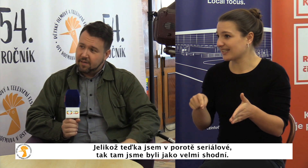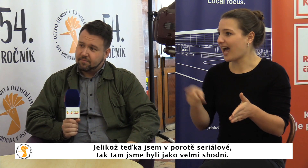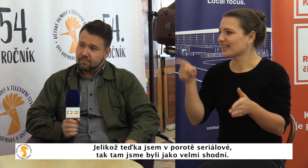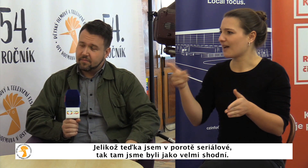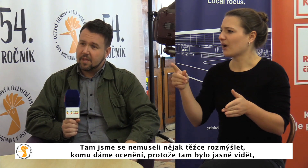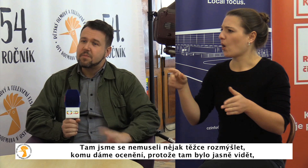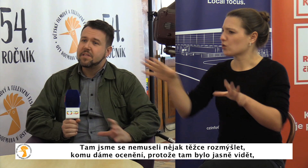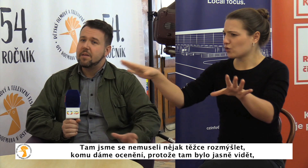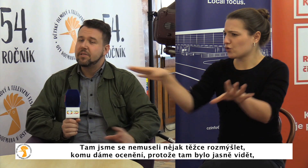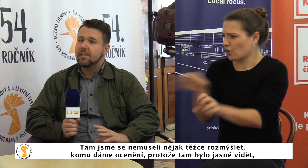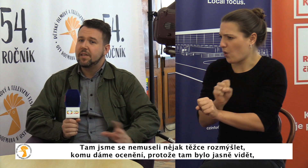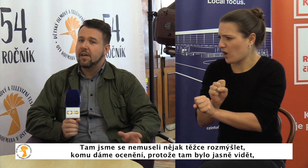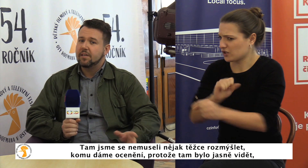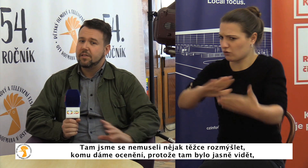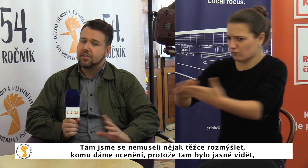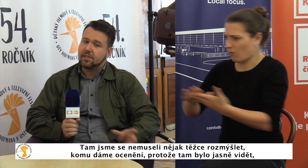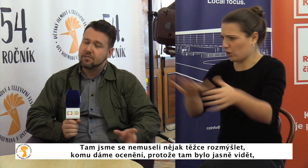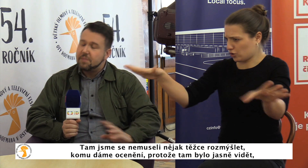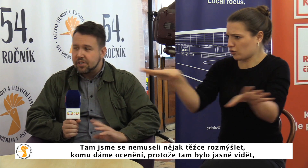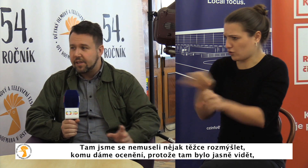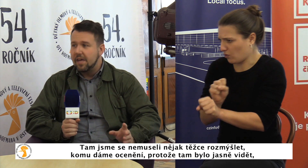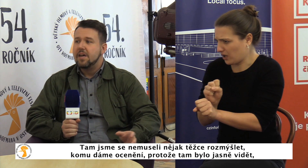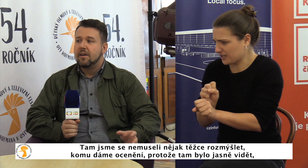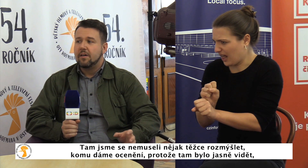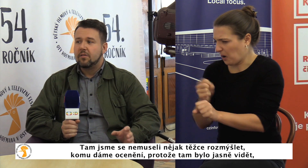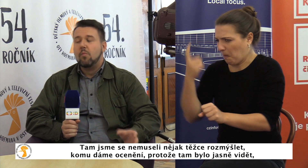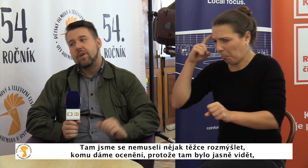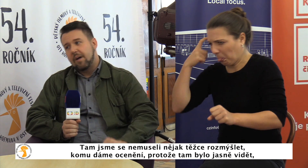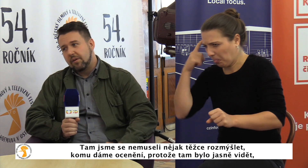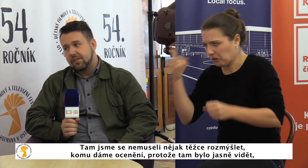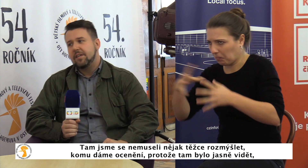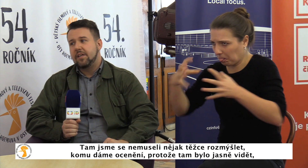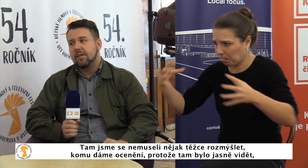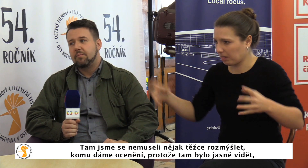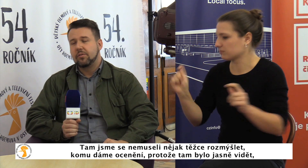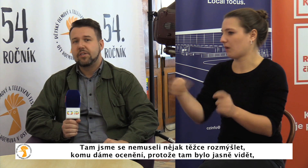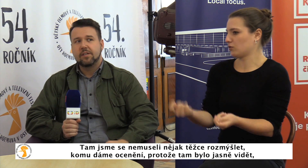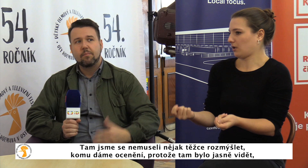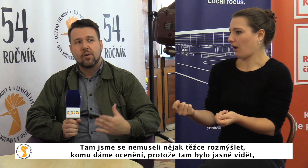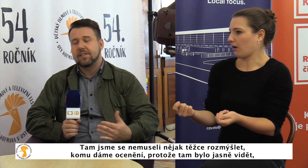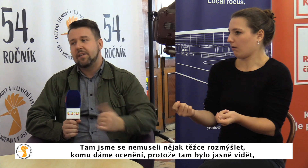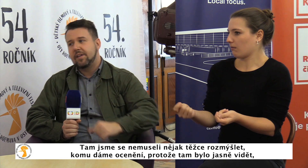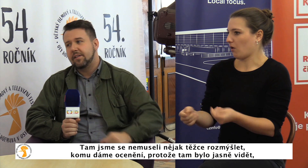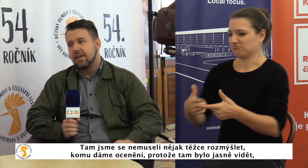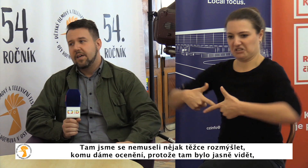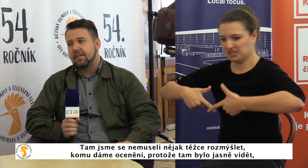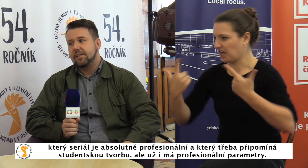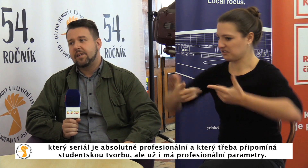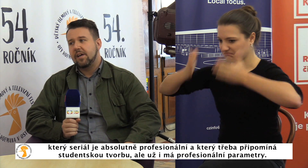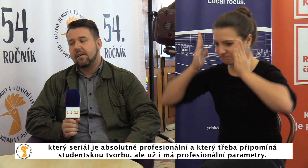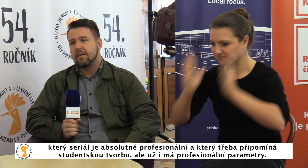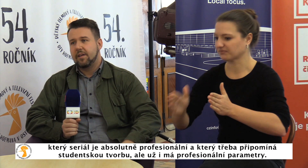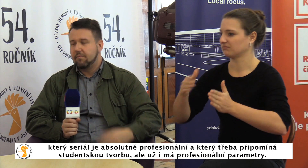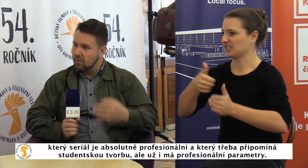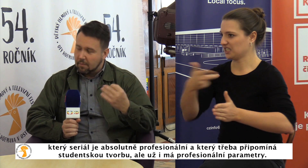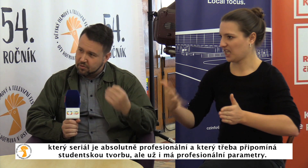schodni. Tam jsme se nemuseli nějak těžce rozmýšlet, komu dáme ocenění, protože tam bylo jasně vidět, který